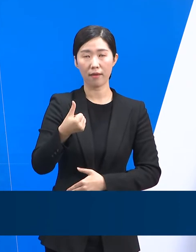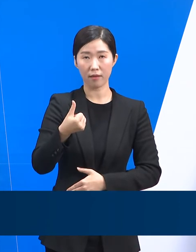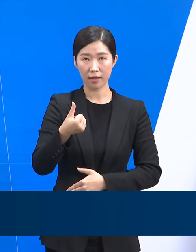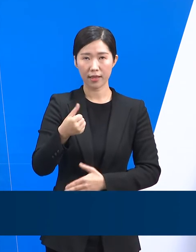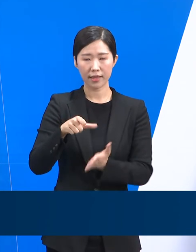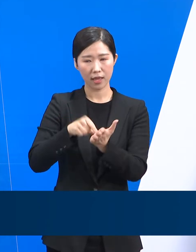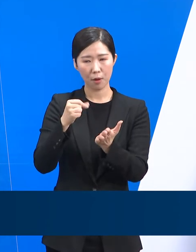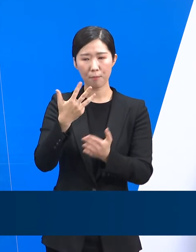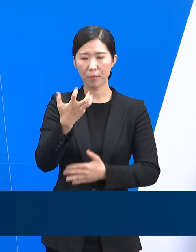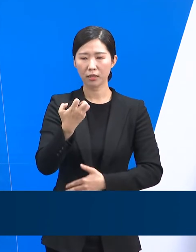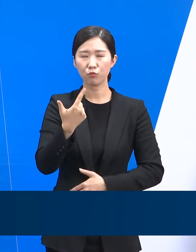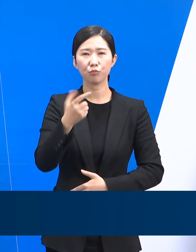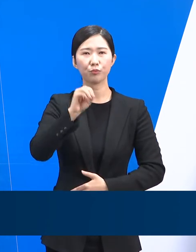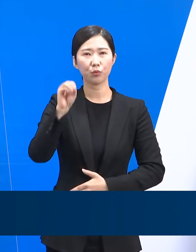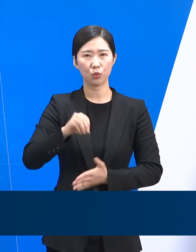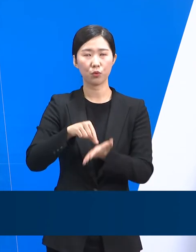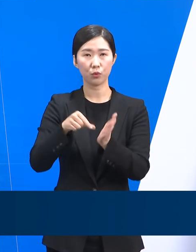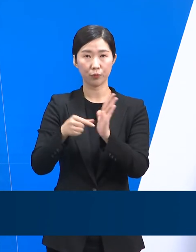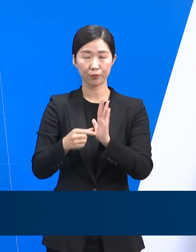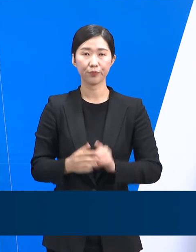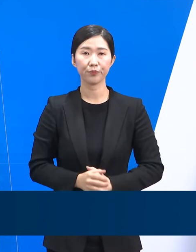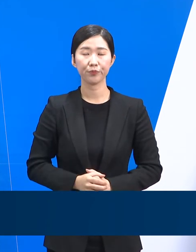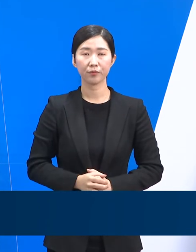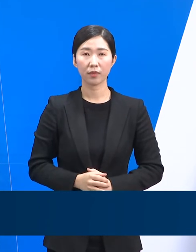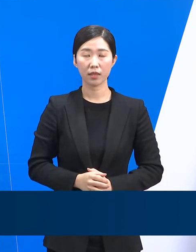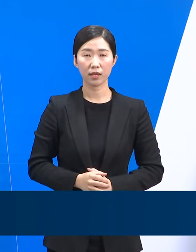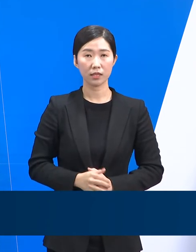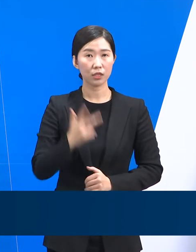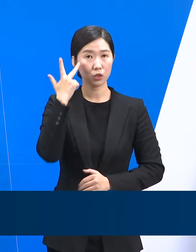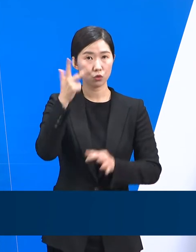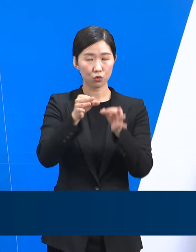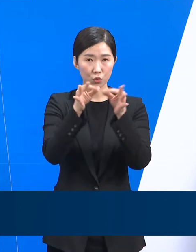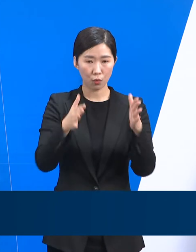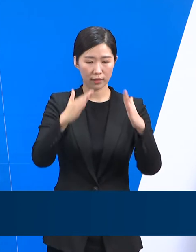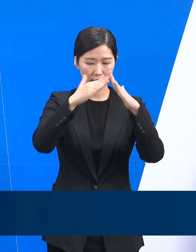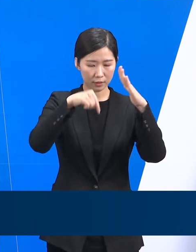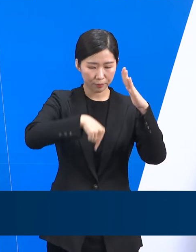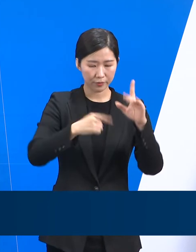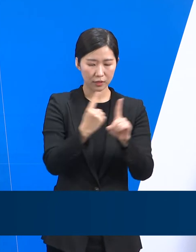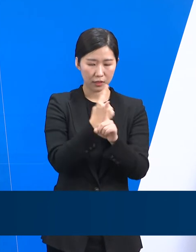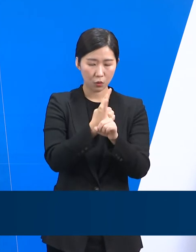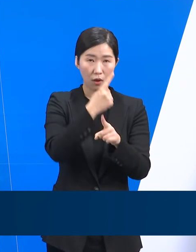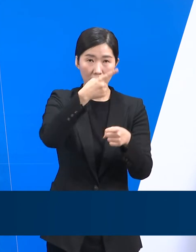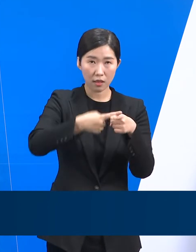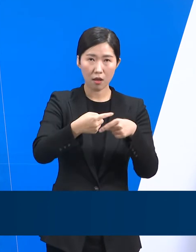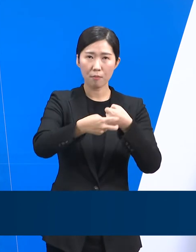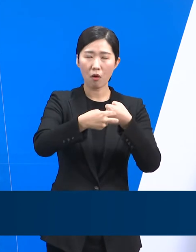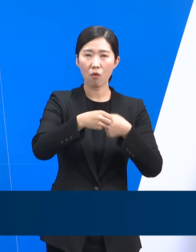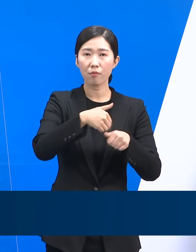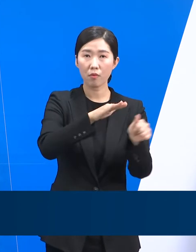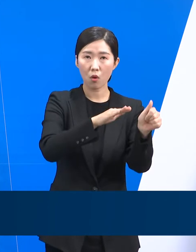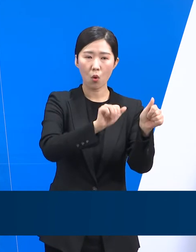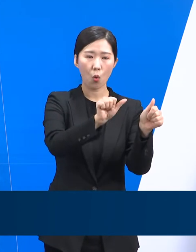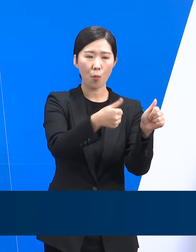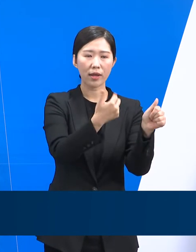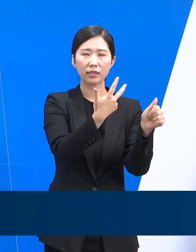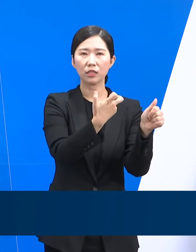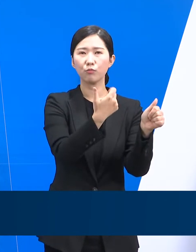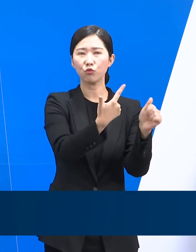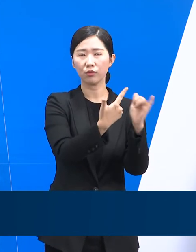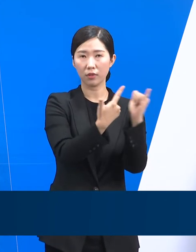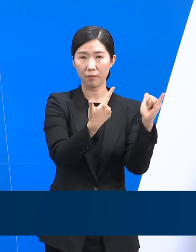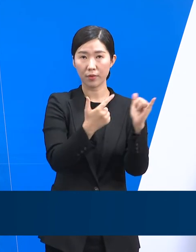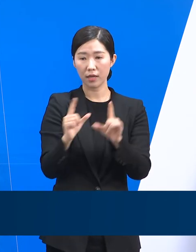%를 차지하고 있습니다. 지난 한 주 동안에 재택치료 기간 중에 병원으로 이송된 인원은 576명